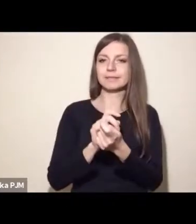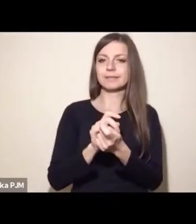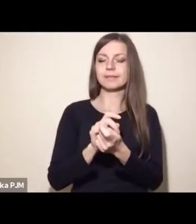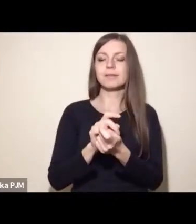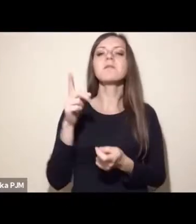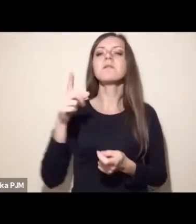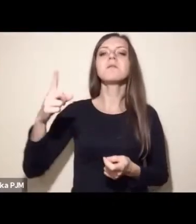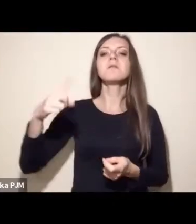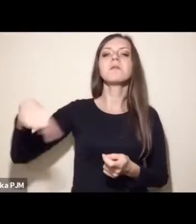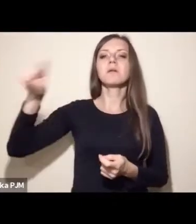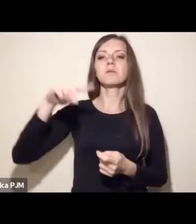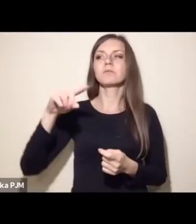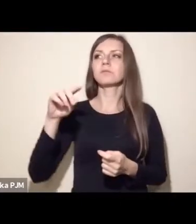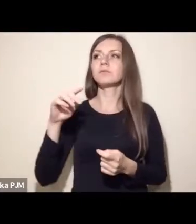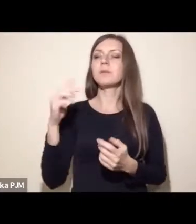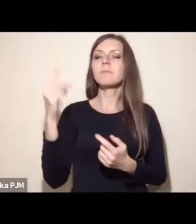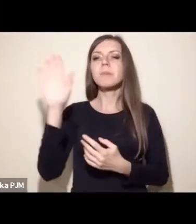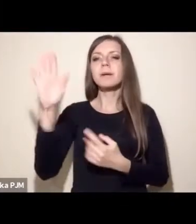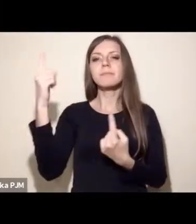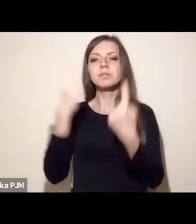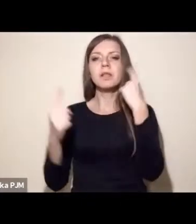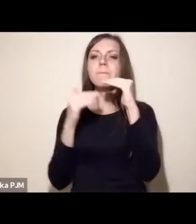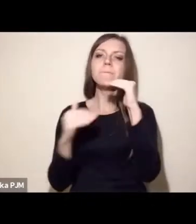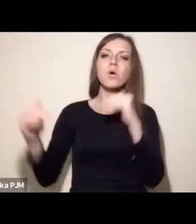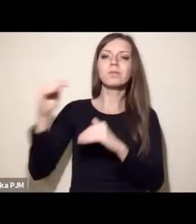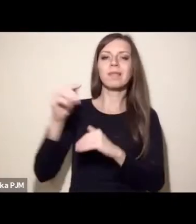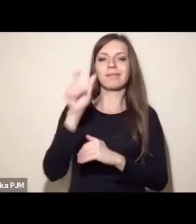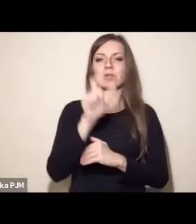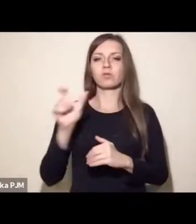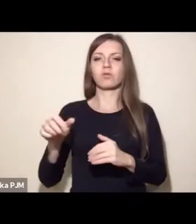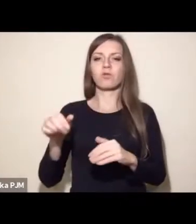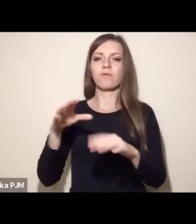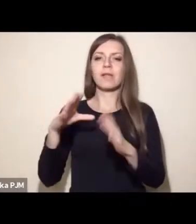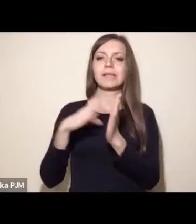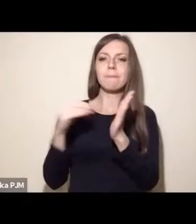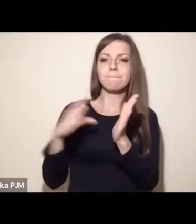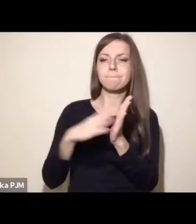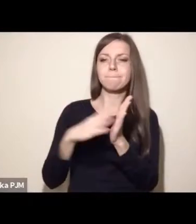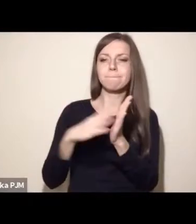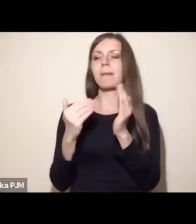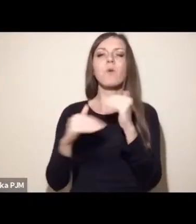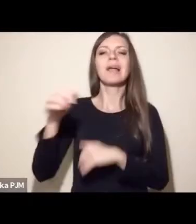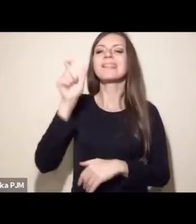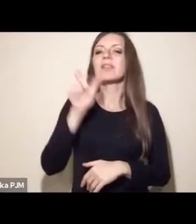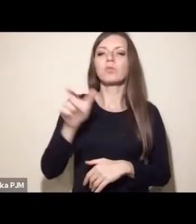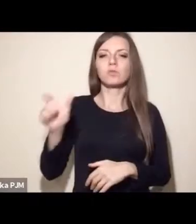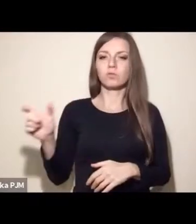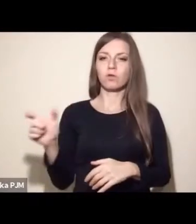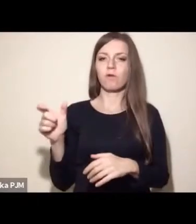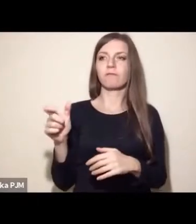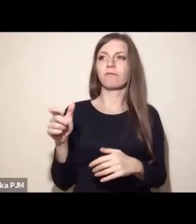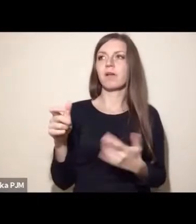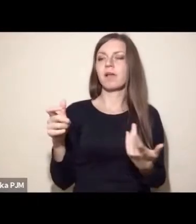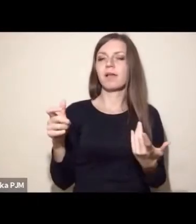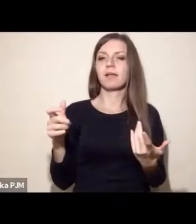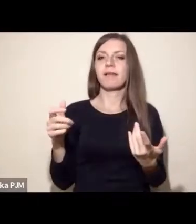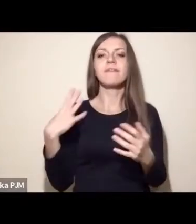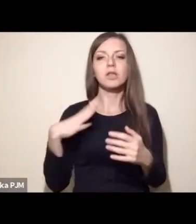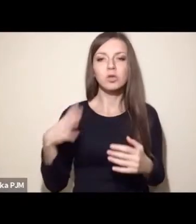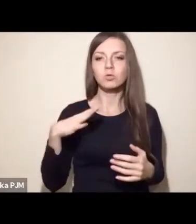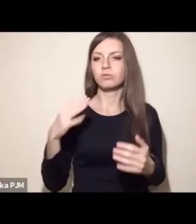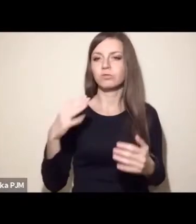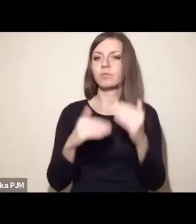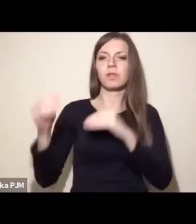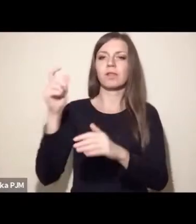ponadjednostkowymi symbolami, ponadjednostkowymi wartościami, urojeniami religijnymi i tym podobnymi.